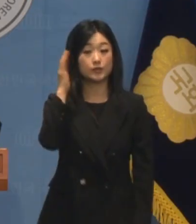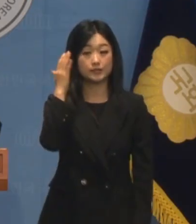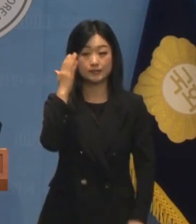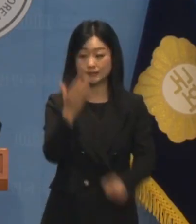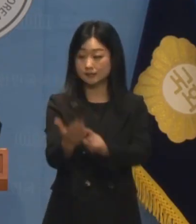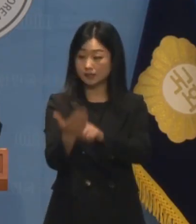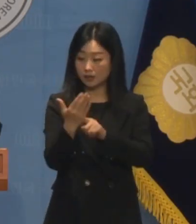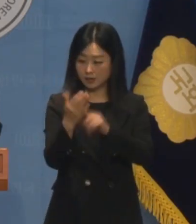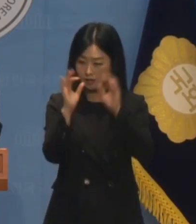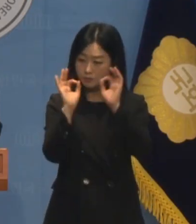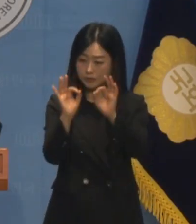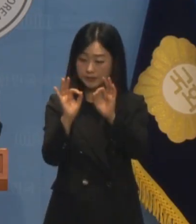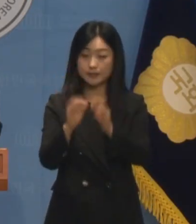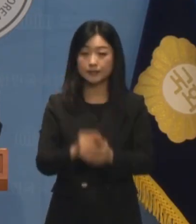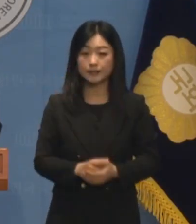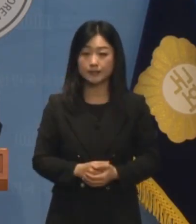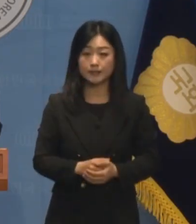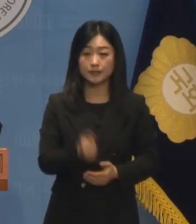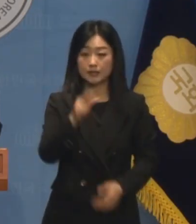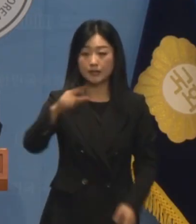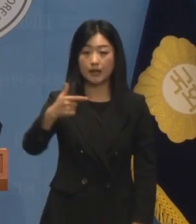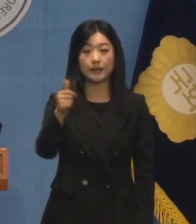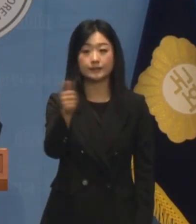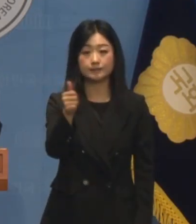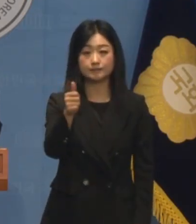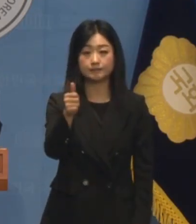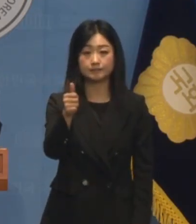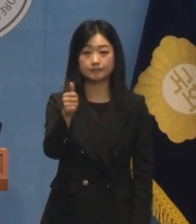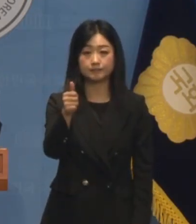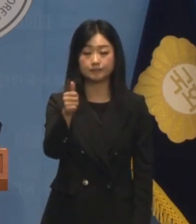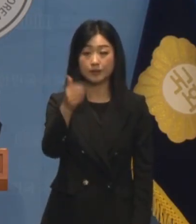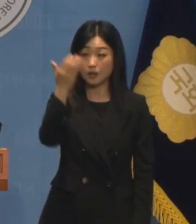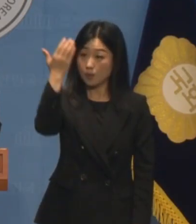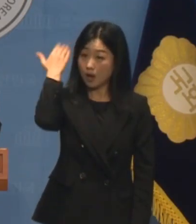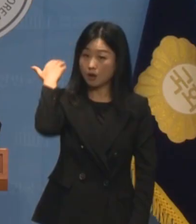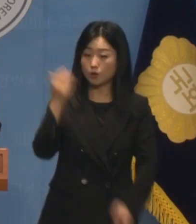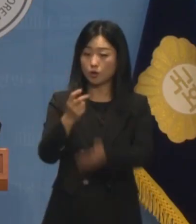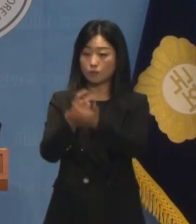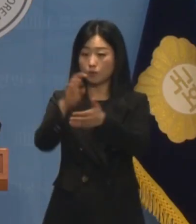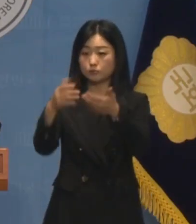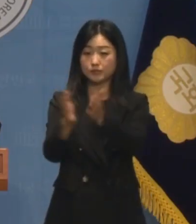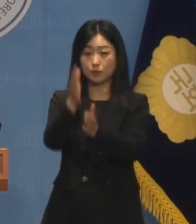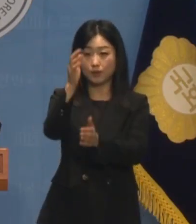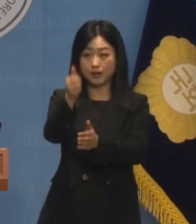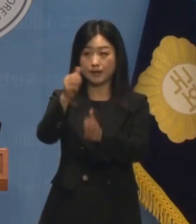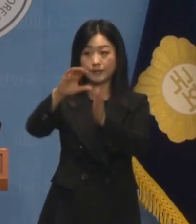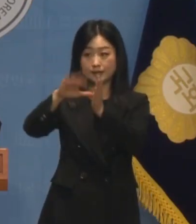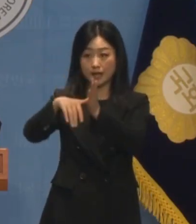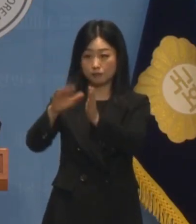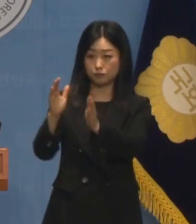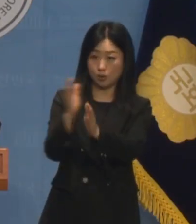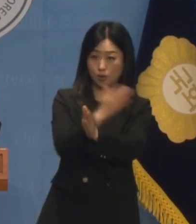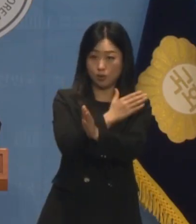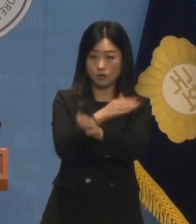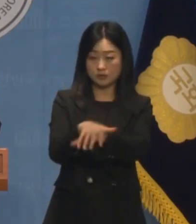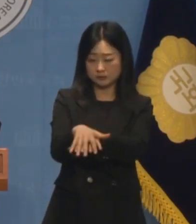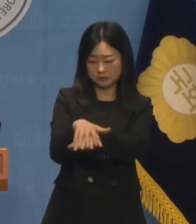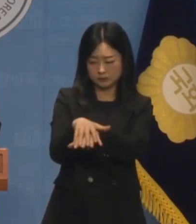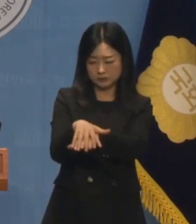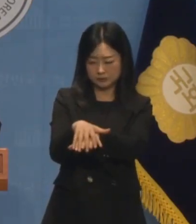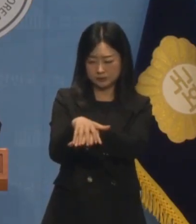정황에 따르면 한동훈 대표는 과거 법무부 장관 재직 시절부터 조직적인